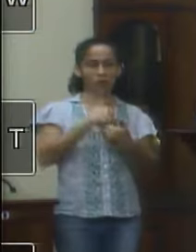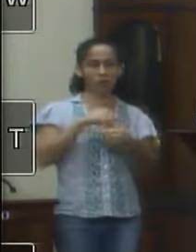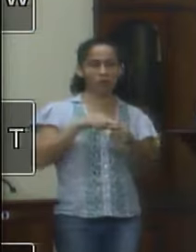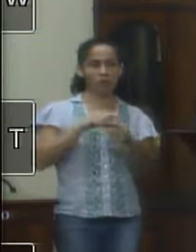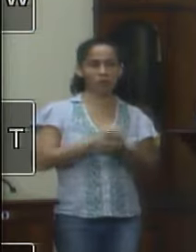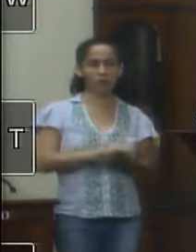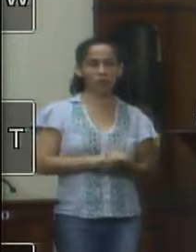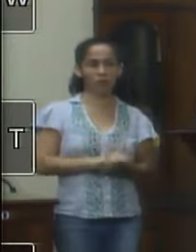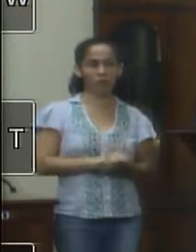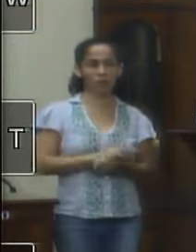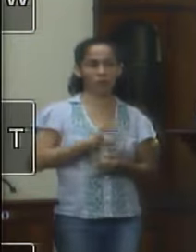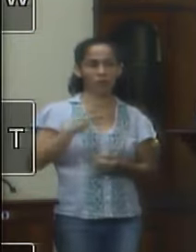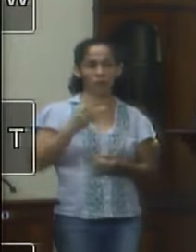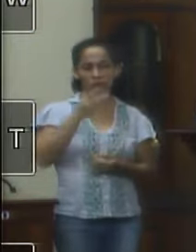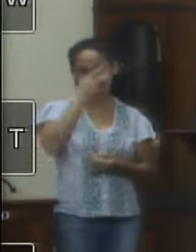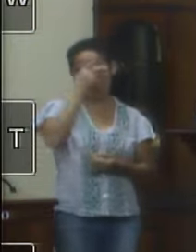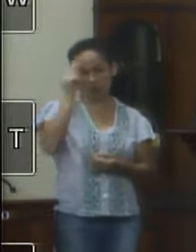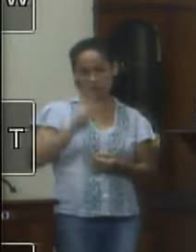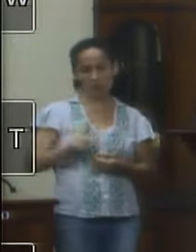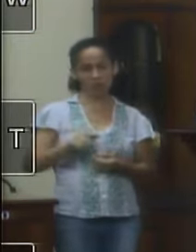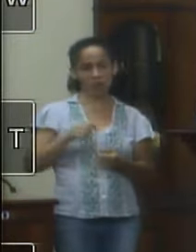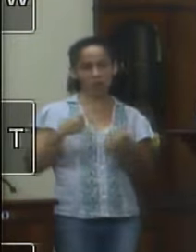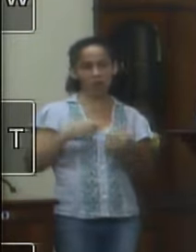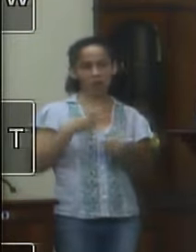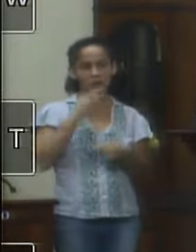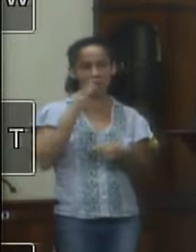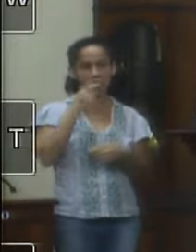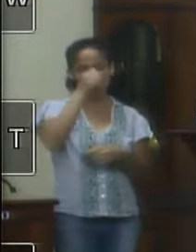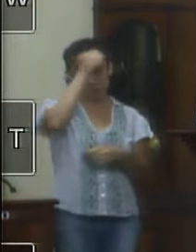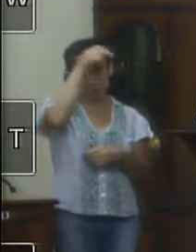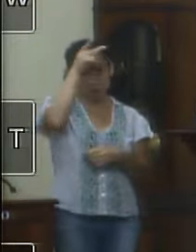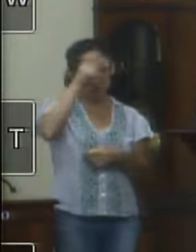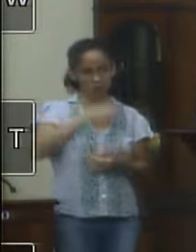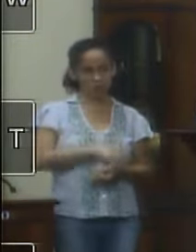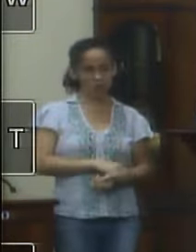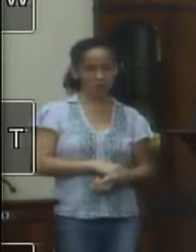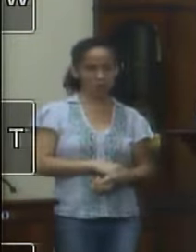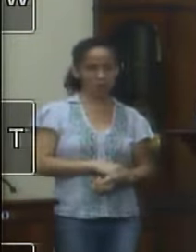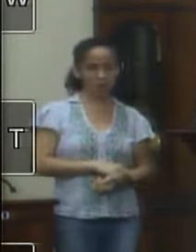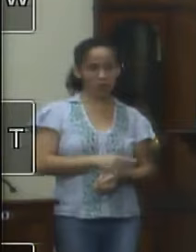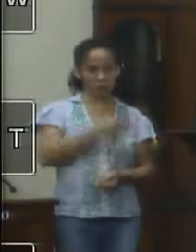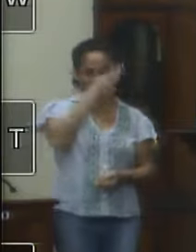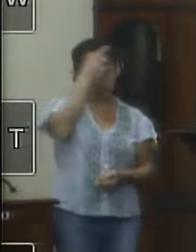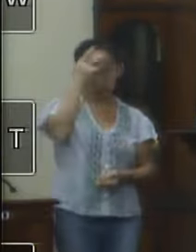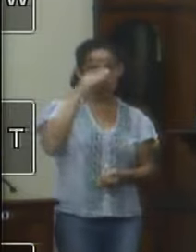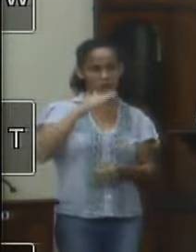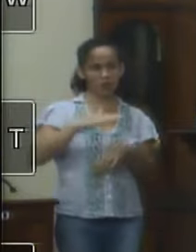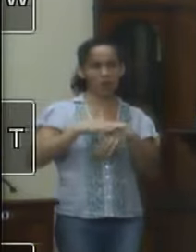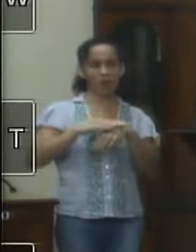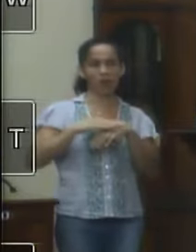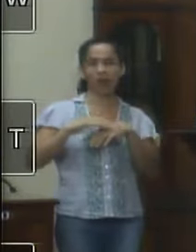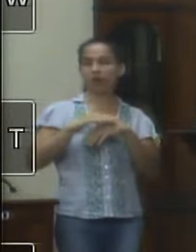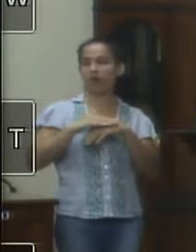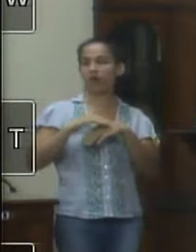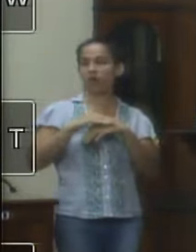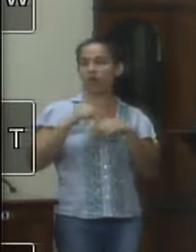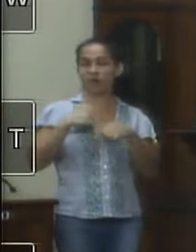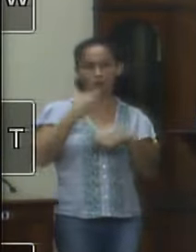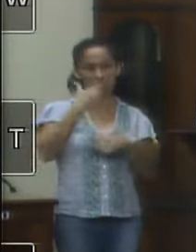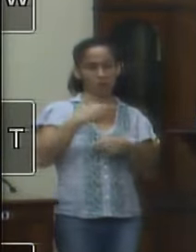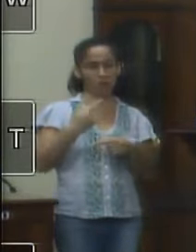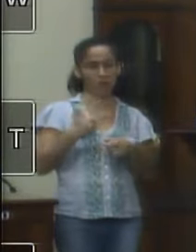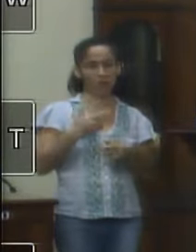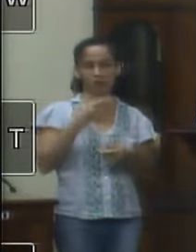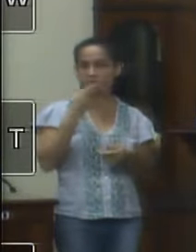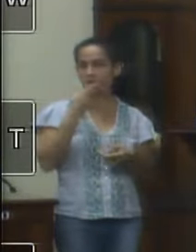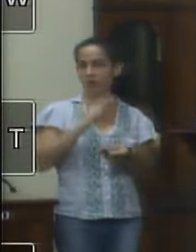acredito todas as vezes que eu precisei falar com o prefeito ele foi a pessoa mais delicada desse mundo eu não tenho o